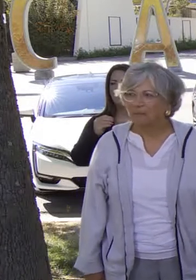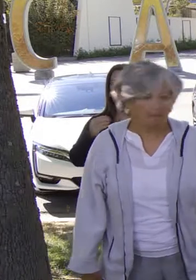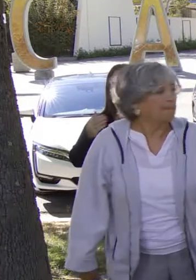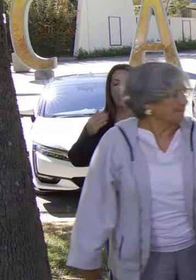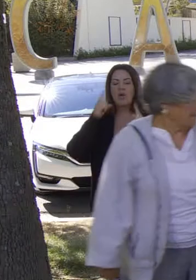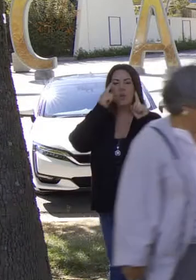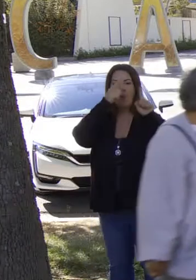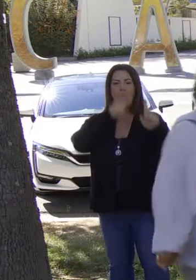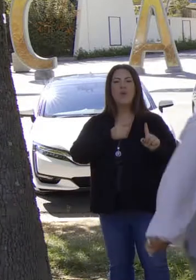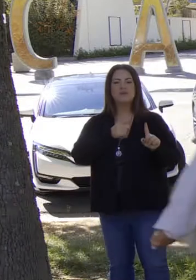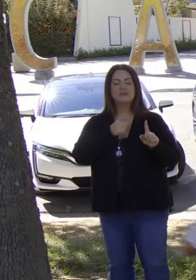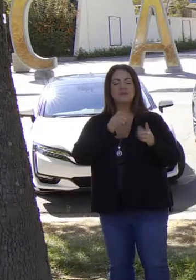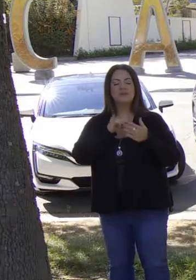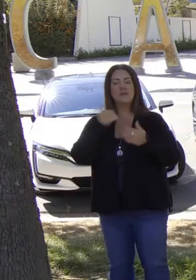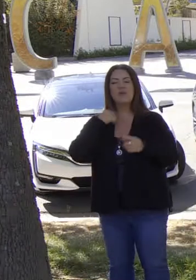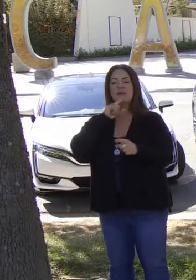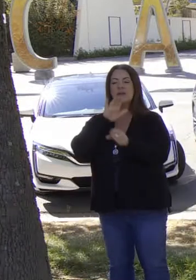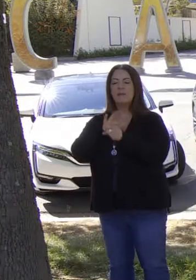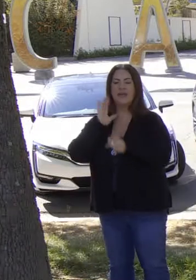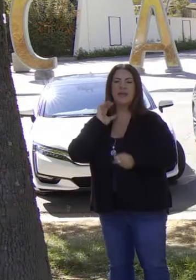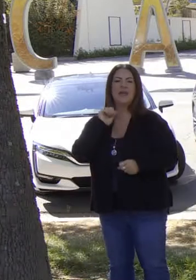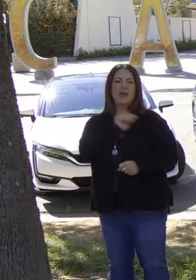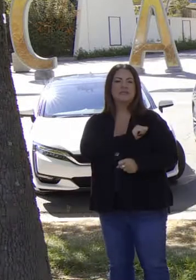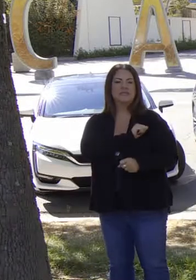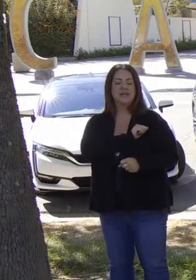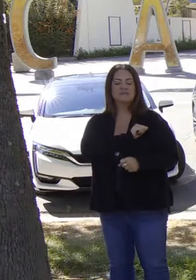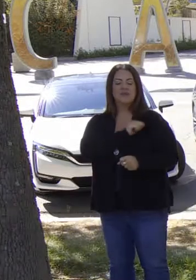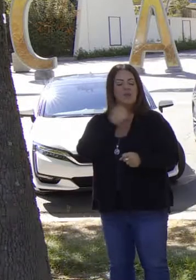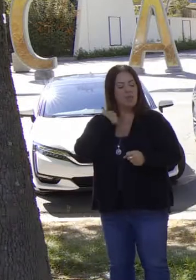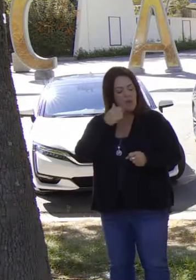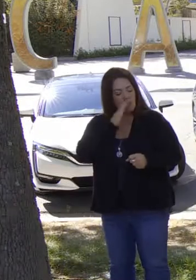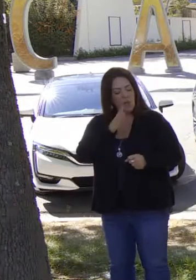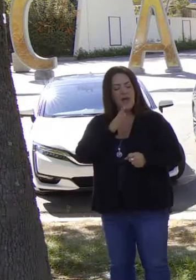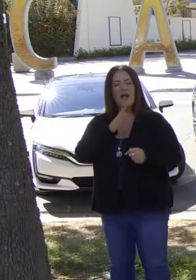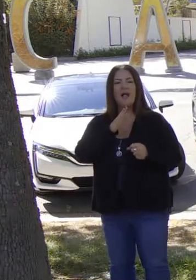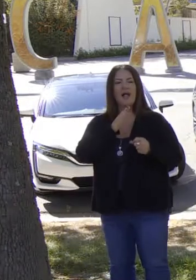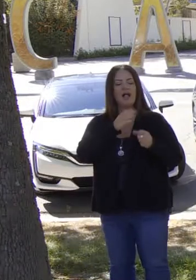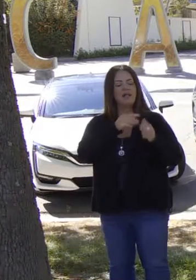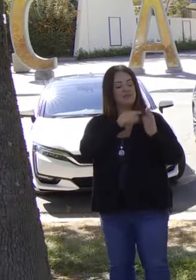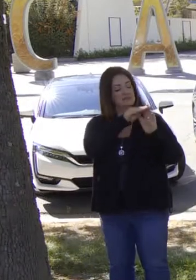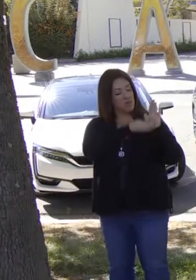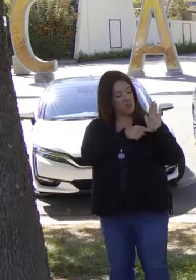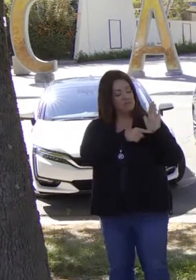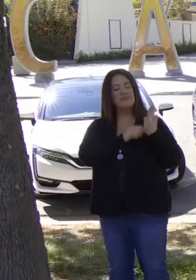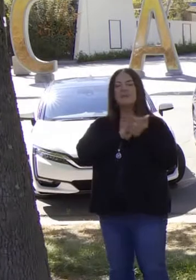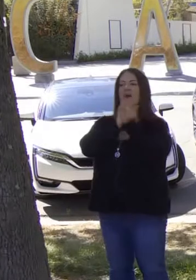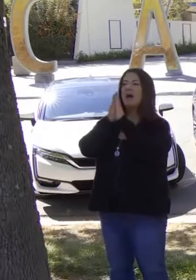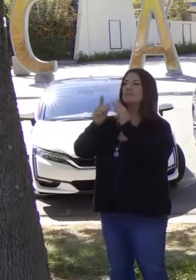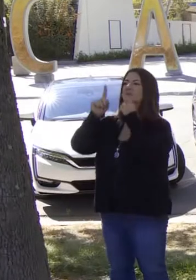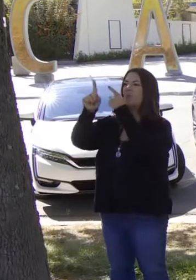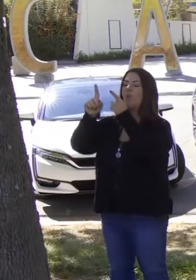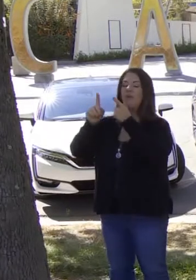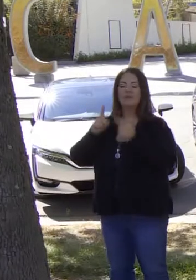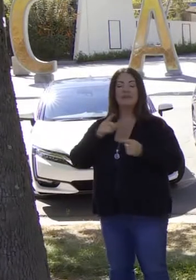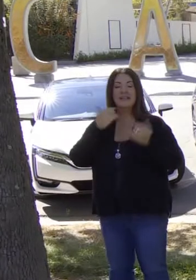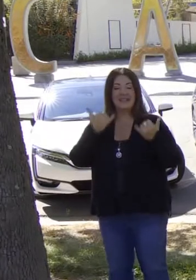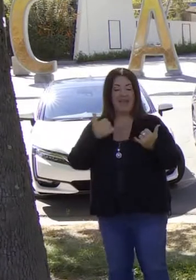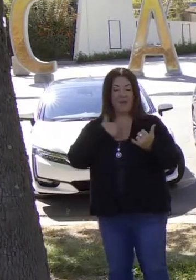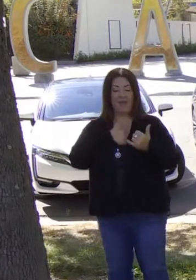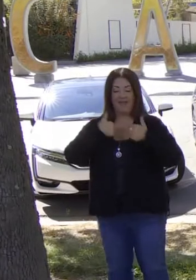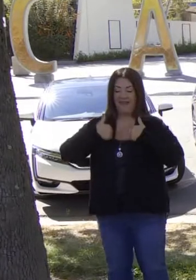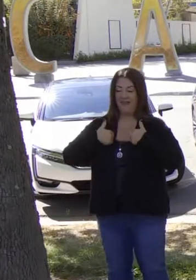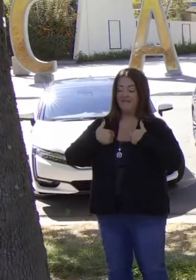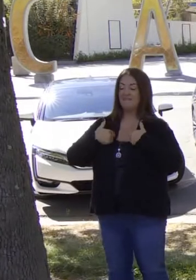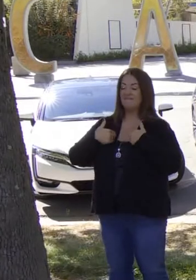en establecer más metas. Ahora nos comprometemos a cumplir estas metas. Hemos ido desde el